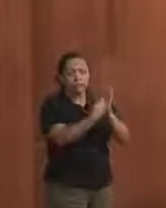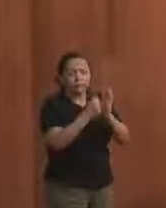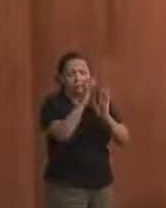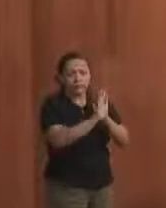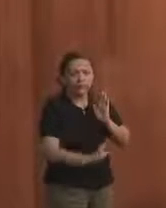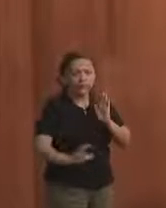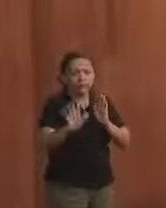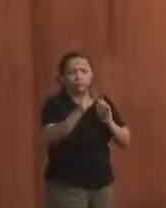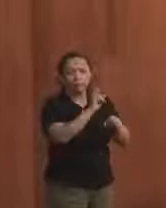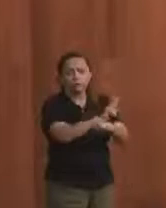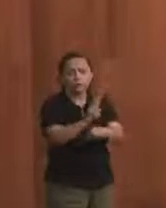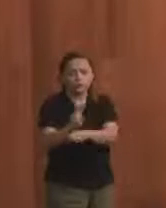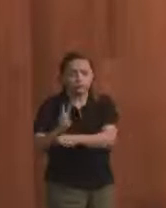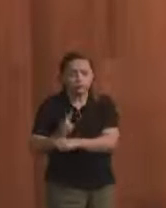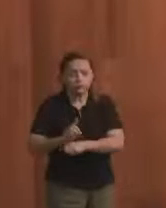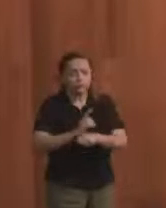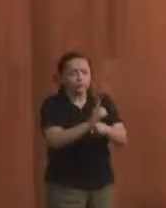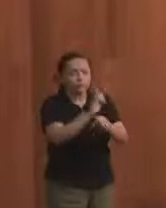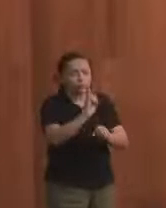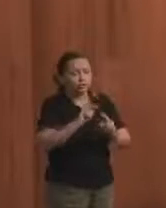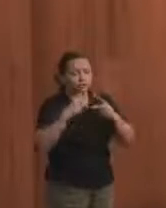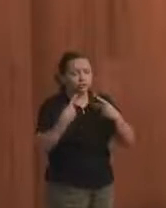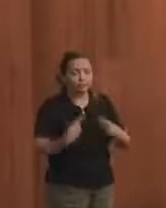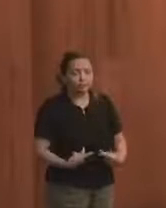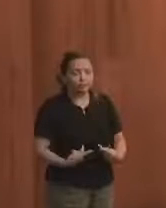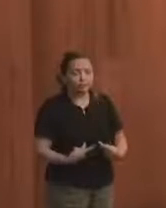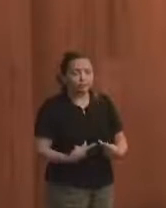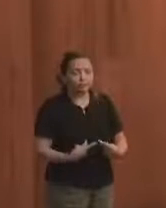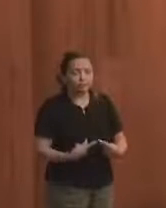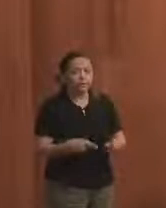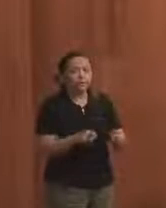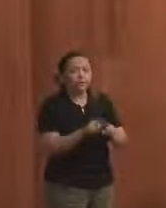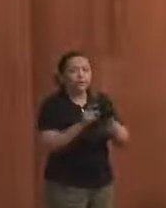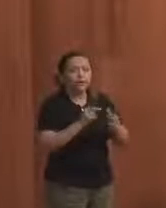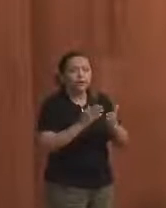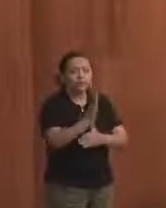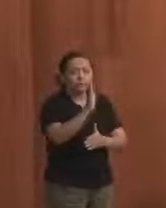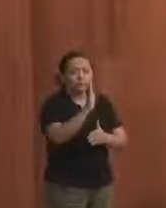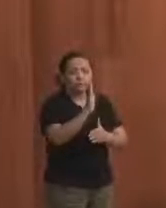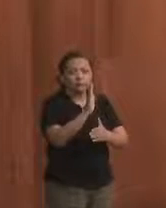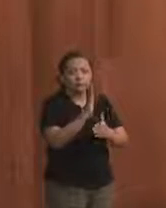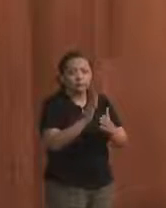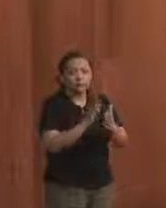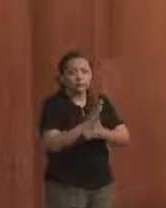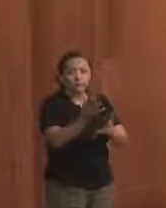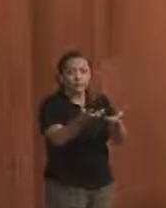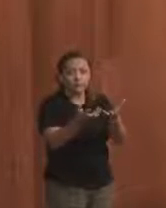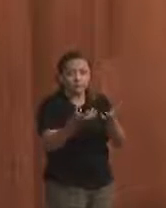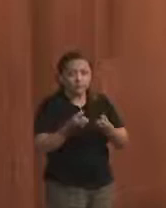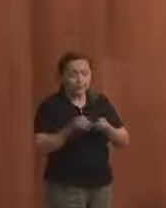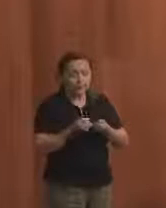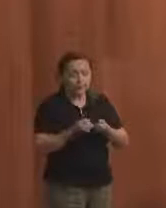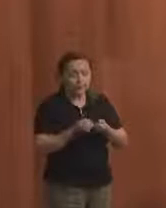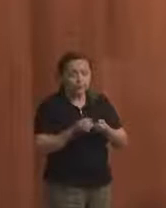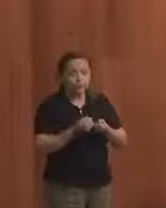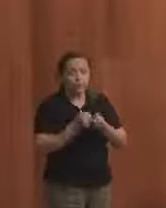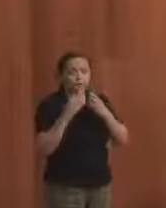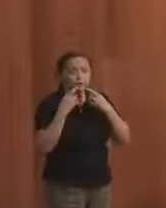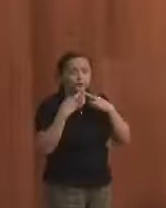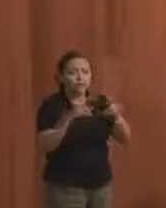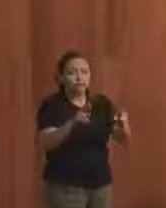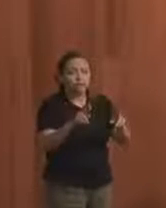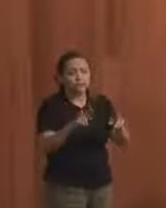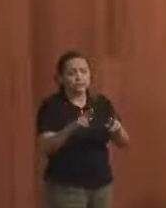de Proteção aos Defensores de Direitos Humanos e a regulamentação do recebimento de denúncias